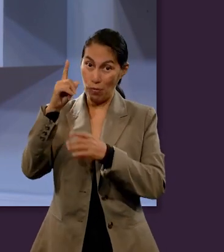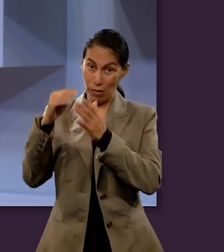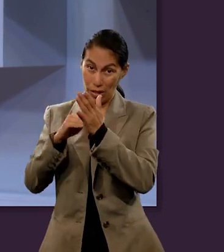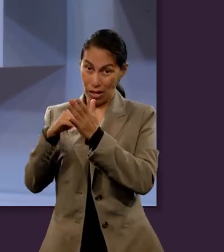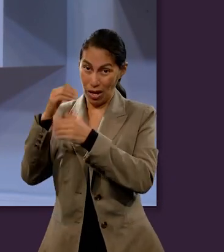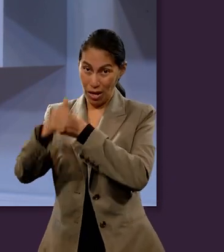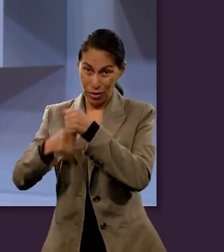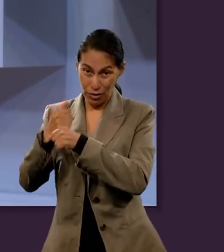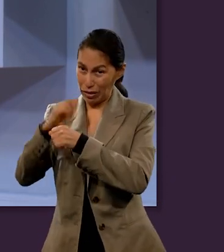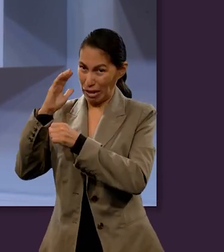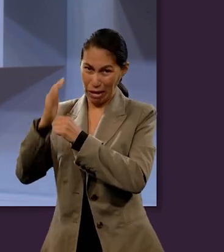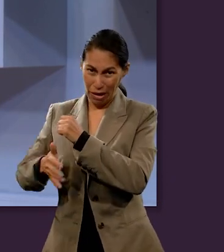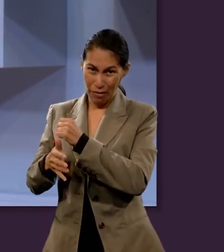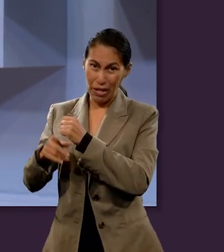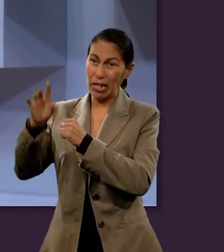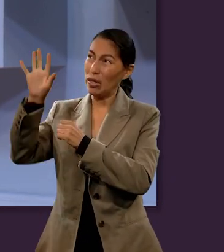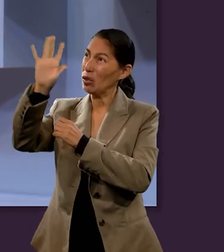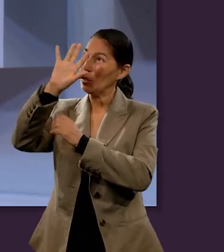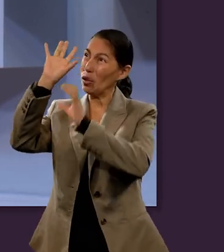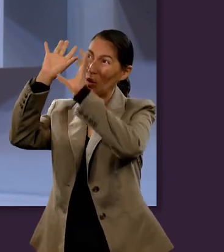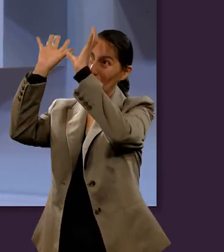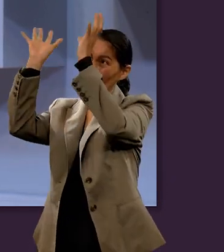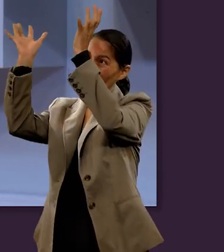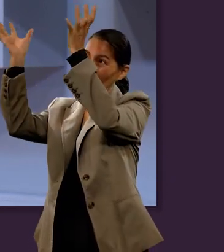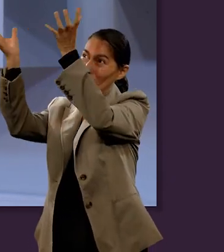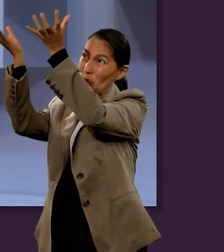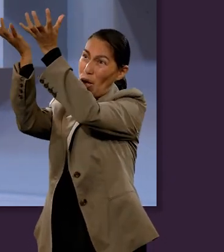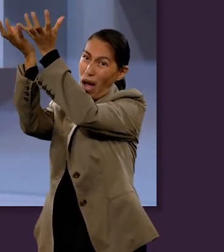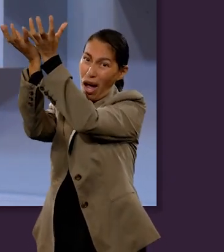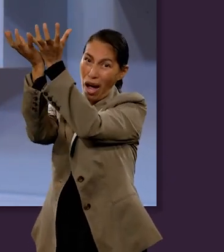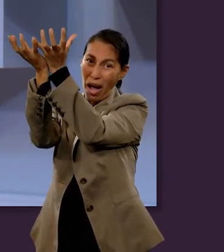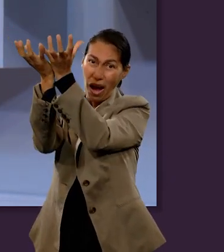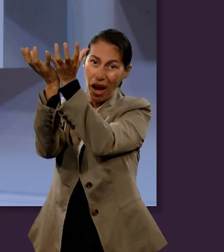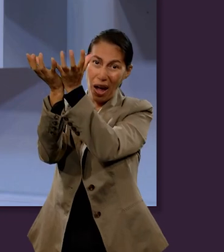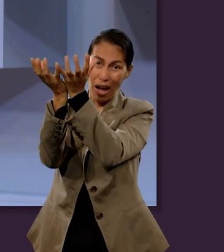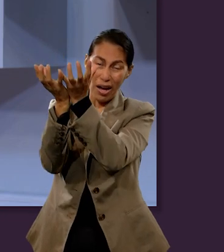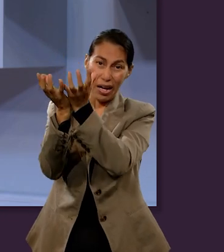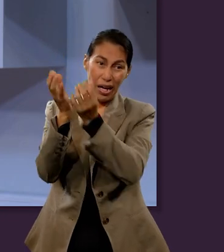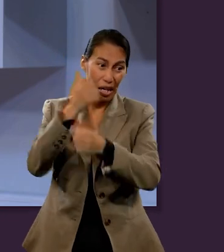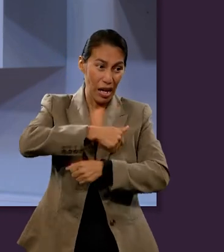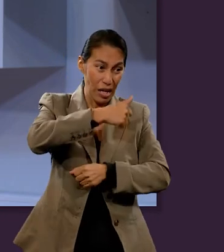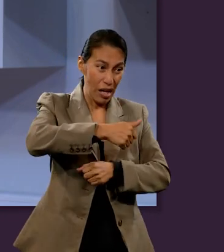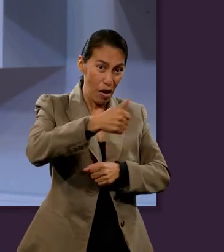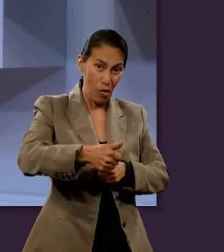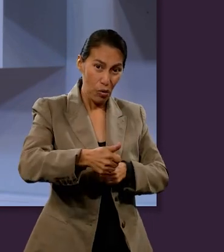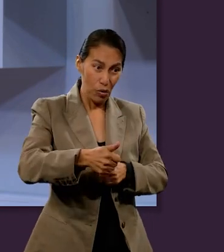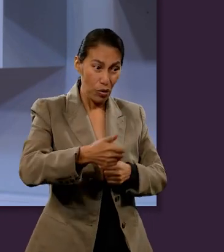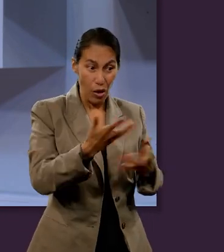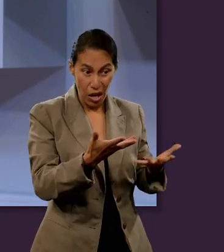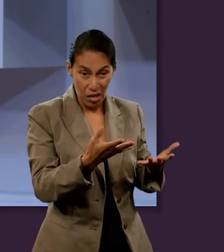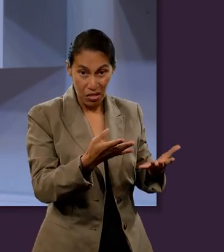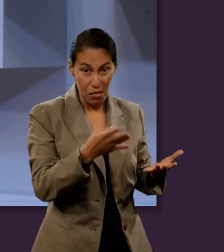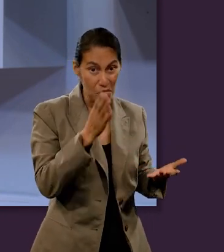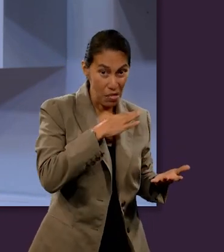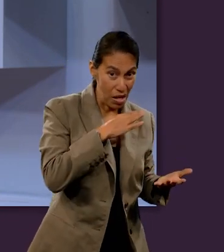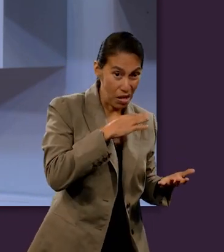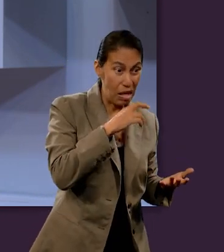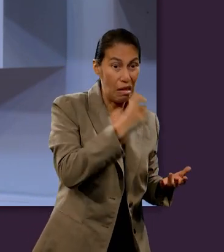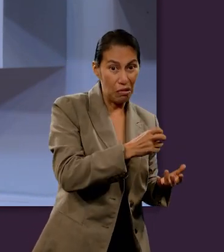cuando el reino de Dios por fin venga a este mundo y dé a cada quien lo que corresponde.